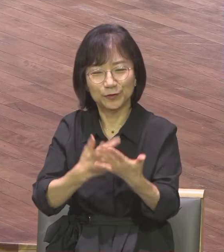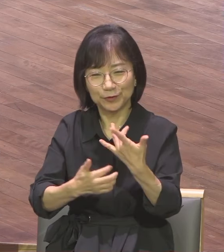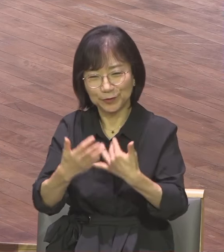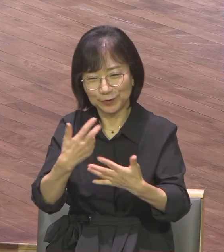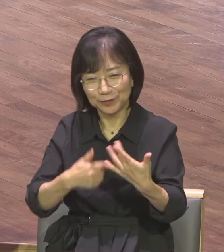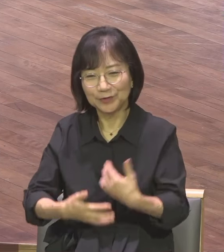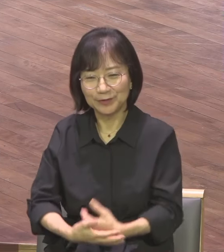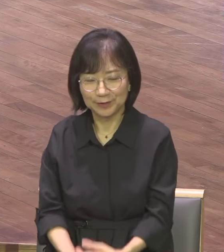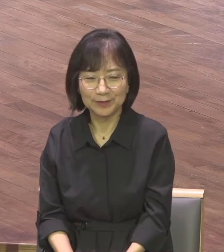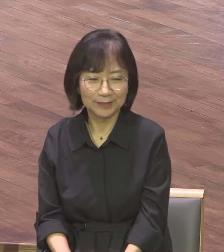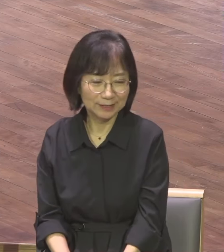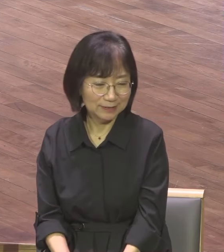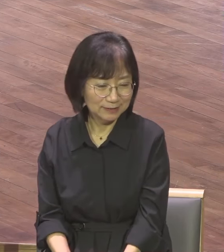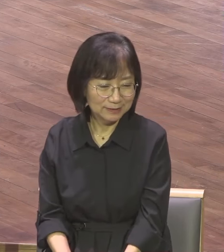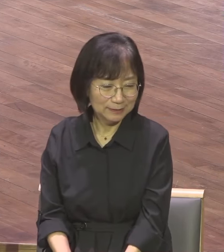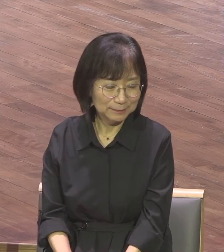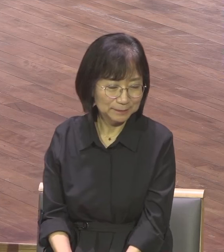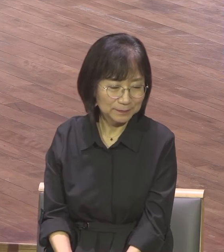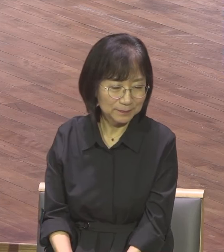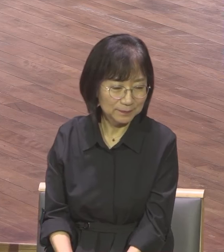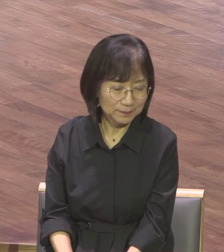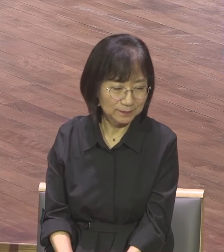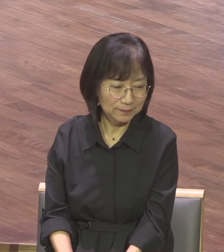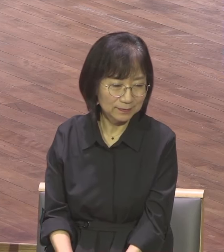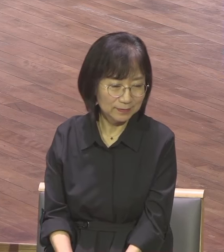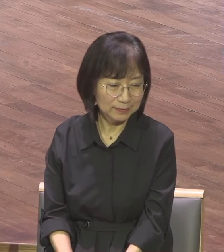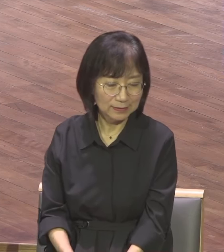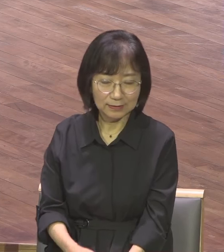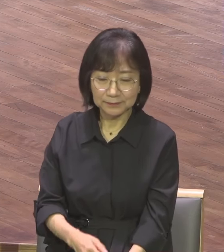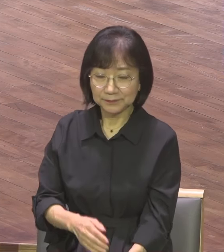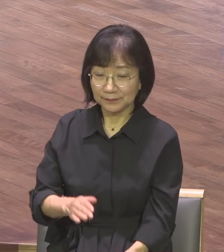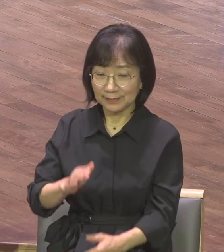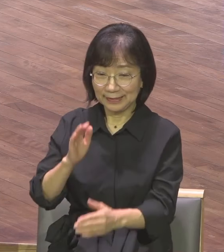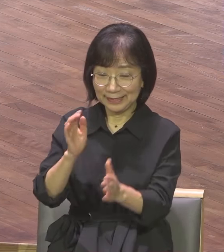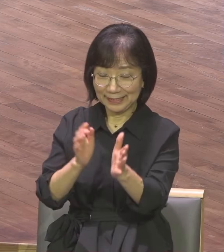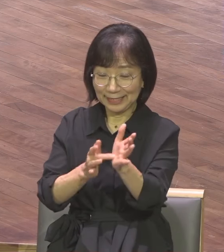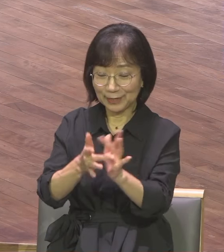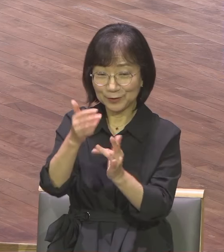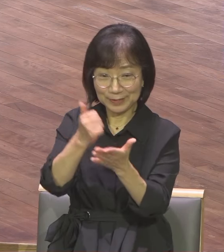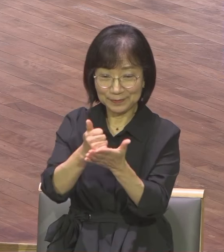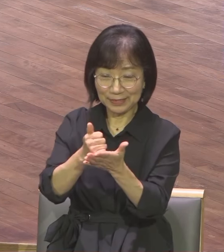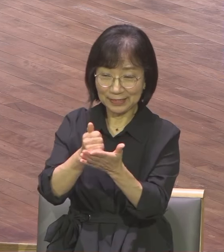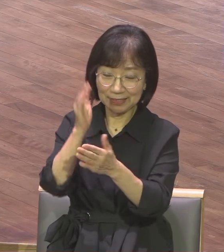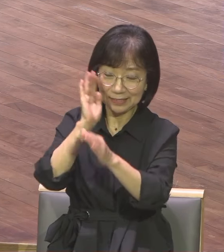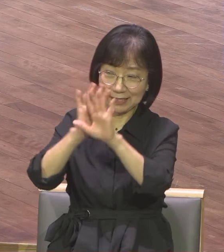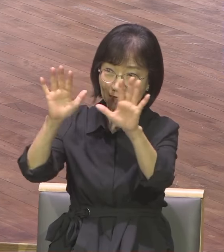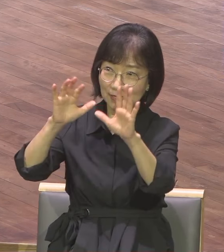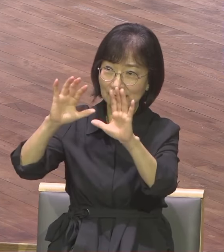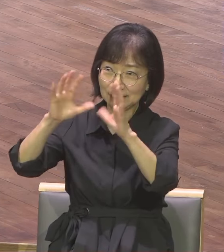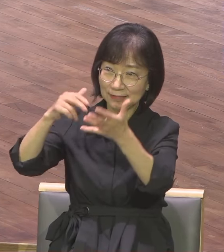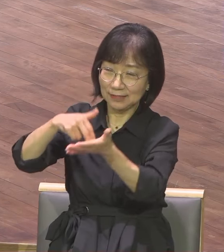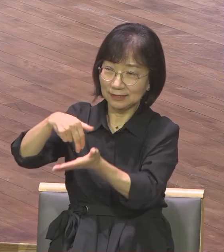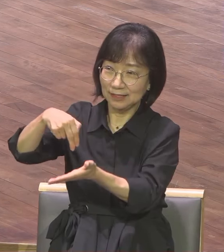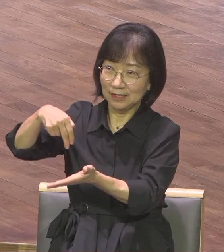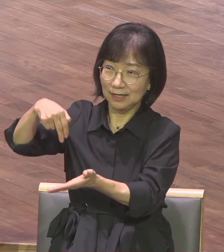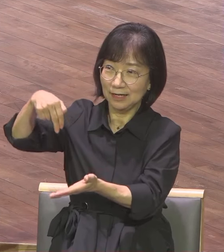승천했을 때 우리에게 주신 미션이 사대행 1장 8절입니다 이제 성령이 임하면 권령을 받으면